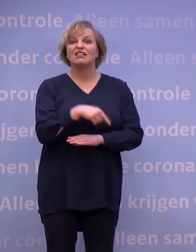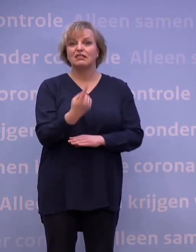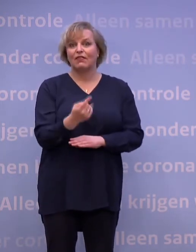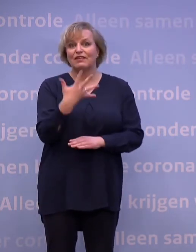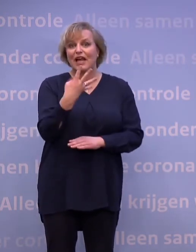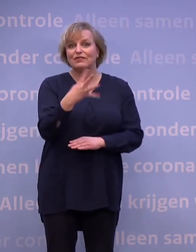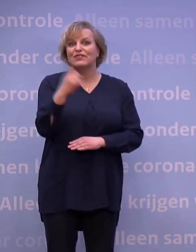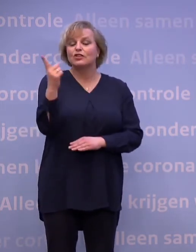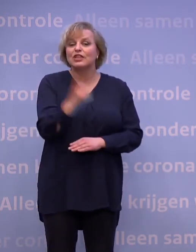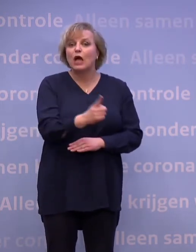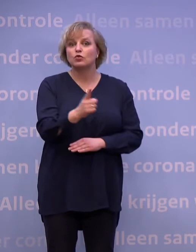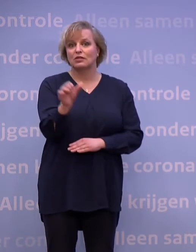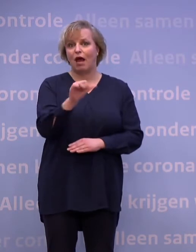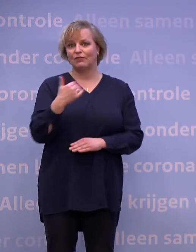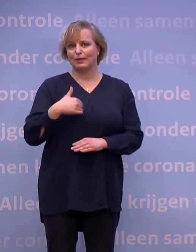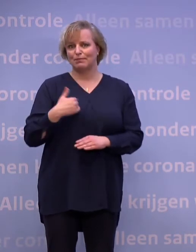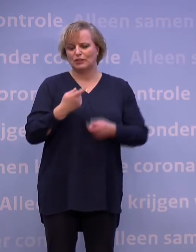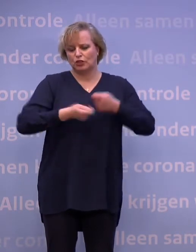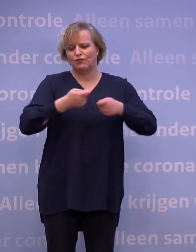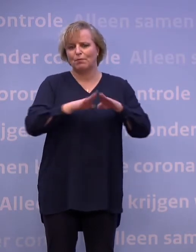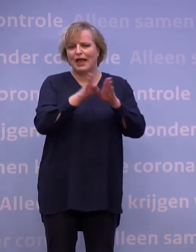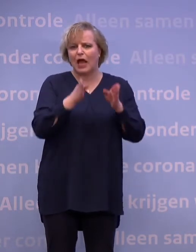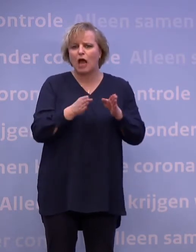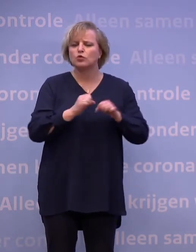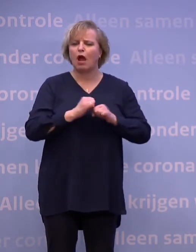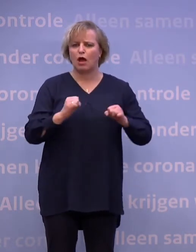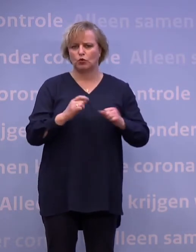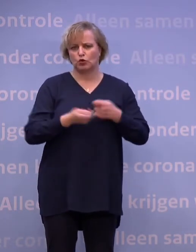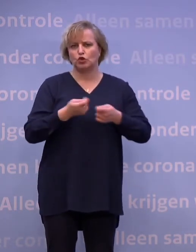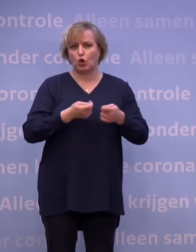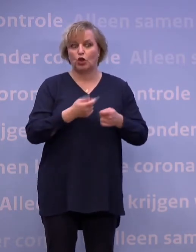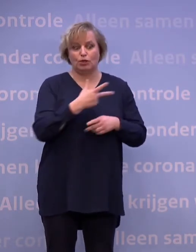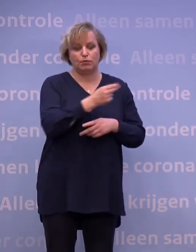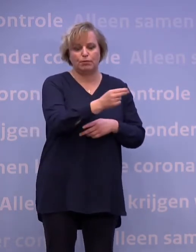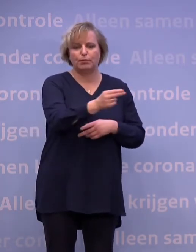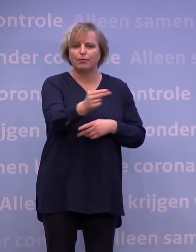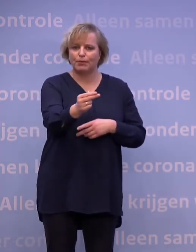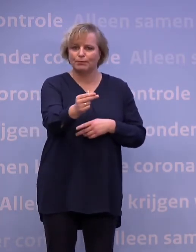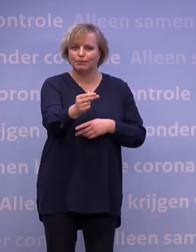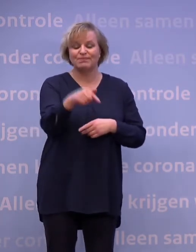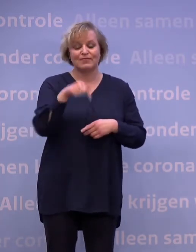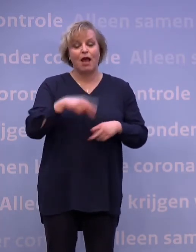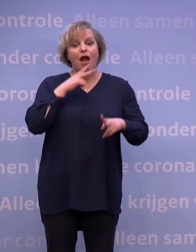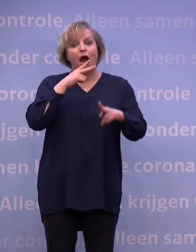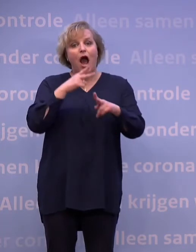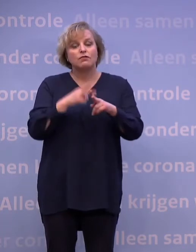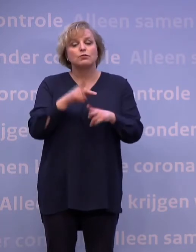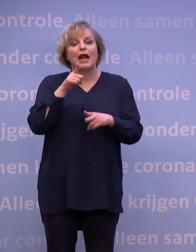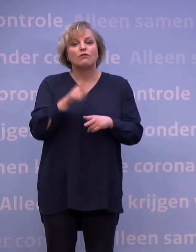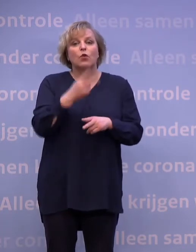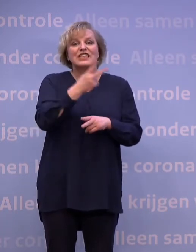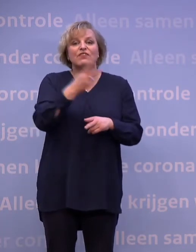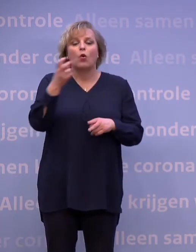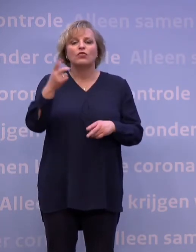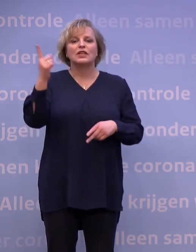.000 andere mensen uit de verpleeghuizen en de acute zorg. En inmiddels zijn bijna alle afspraken gemaakt voor de ruim 200